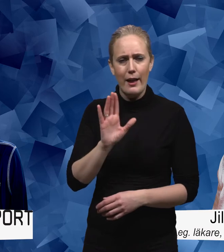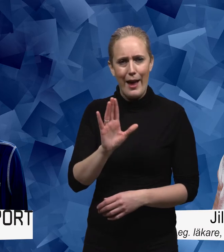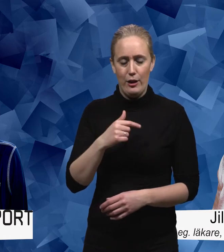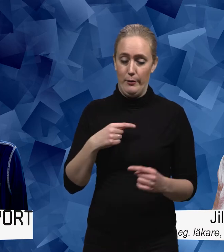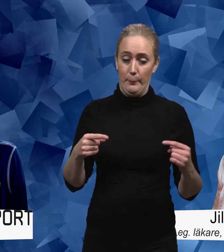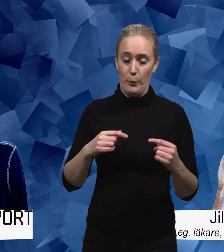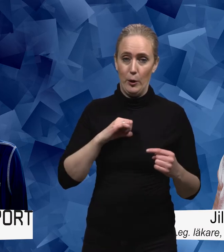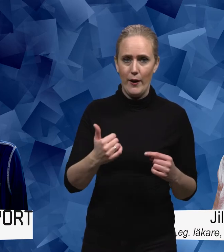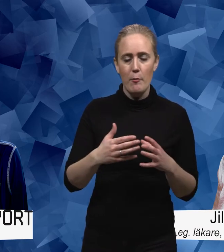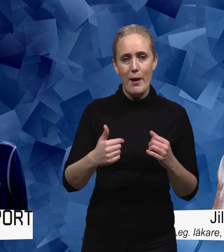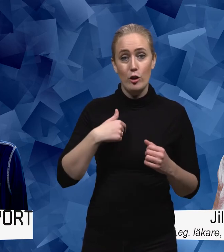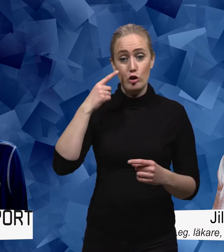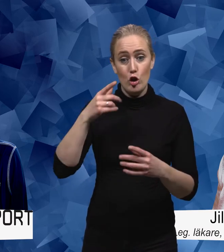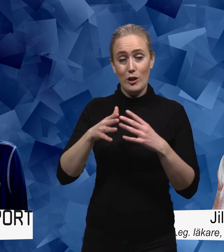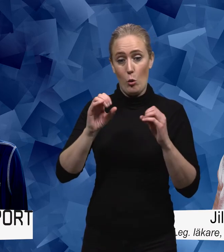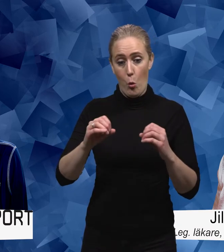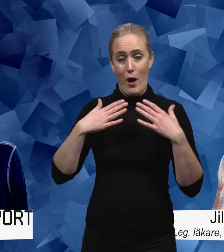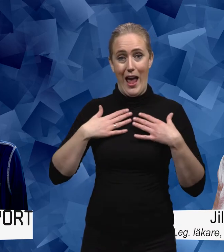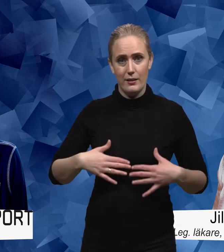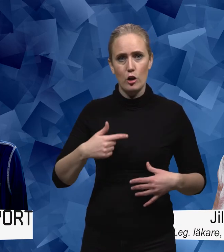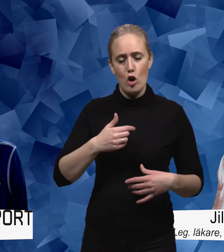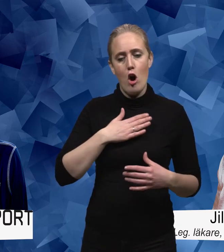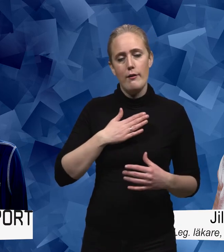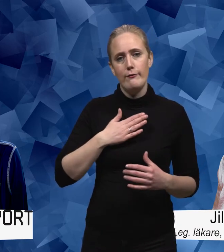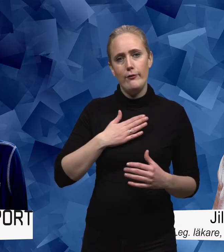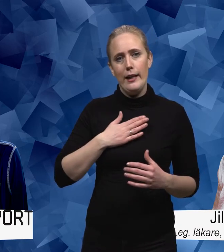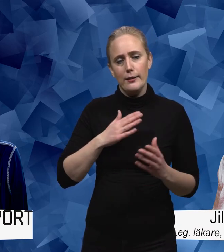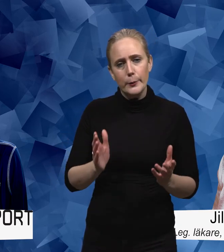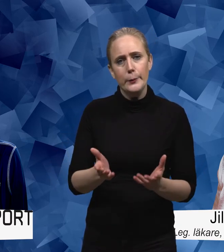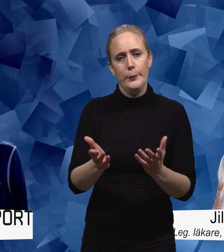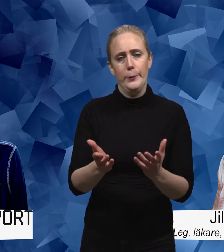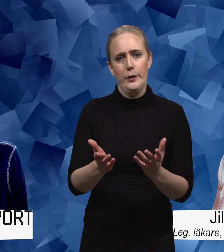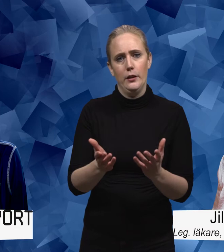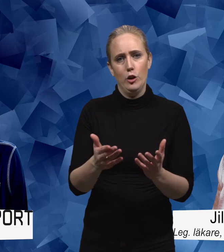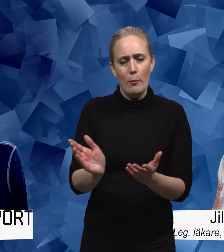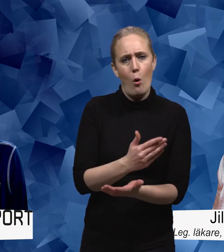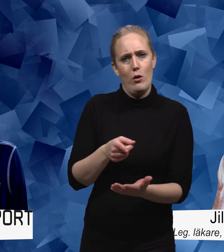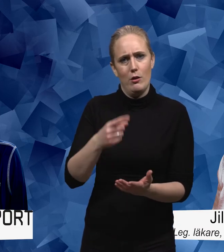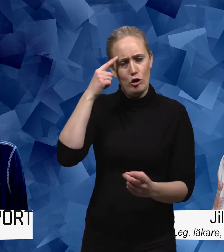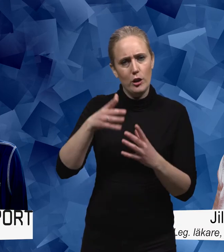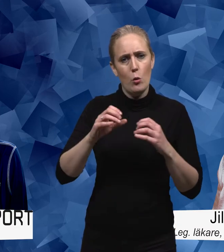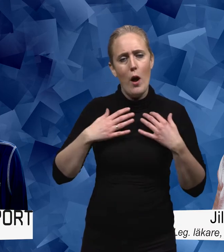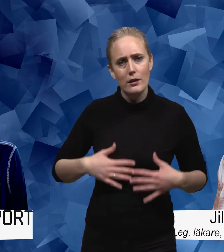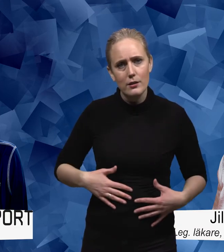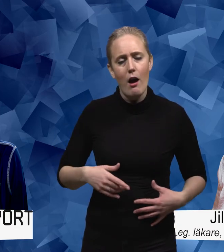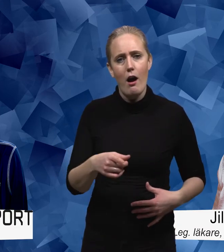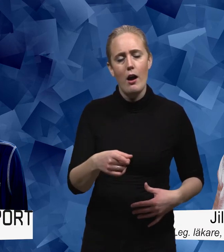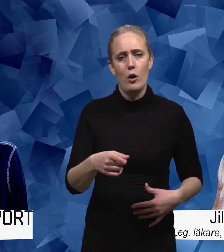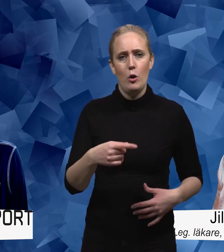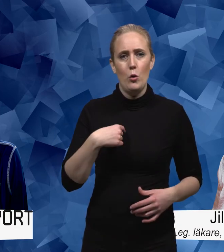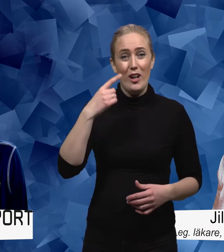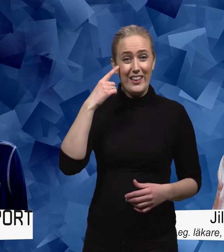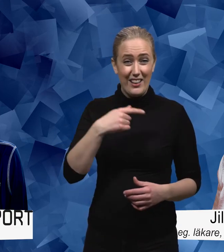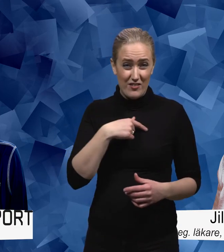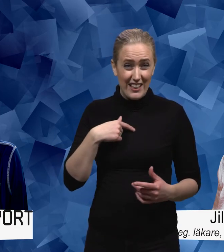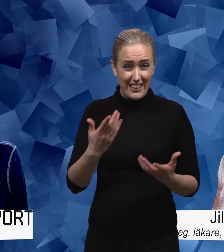sänka trösklarna för dem med psykisk ohälsa men det har också lett till just verksamheten som jag pratade om att vi har en